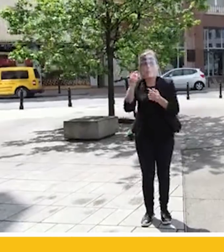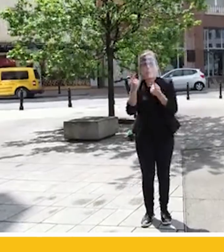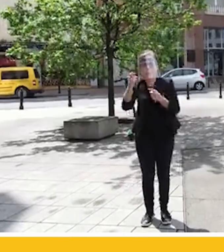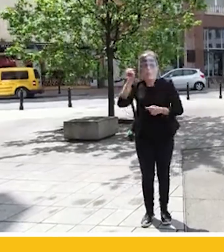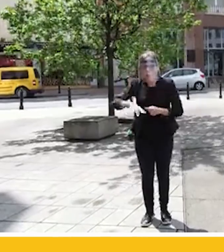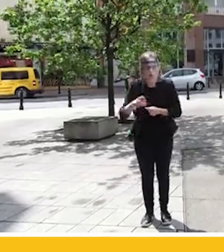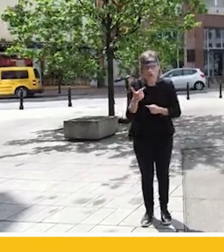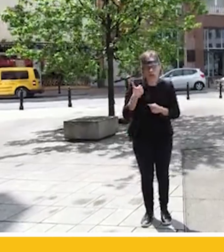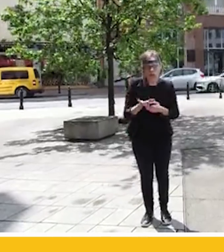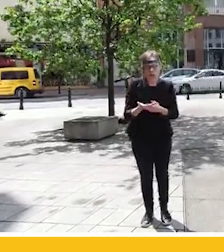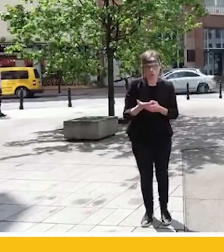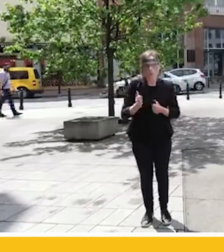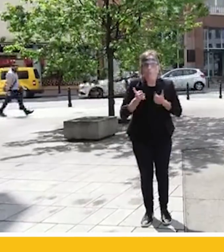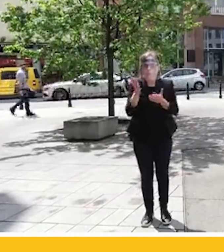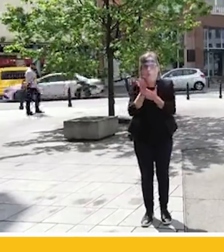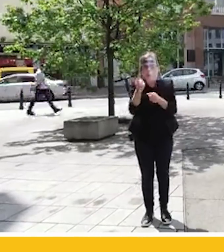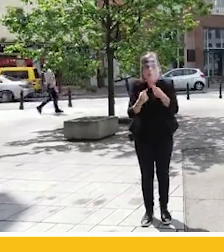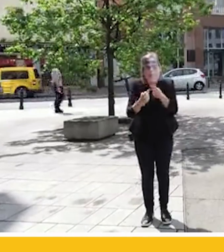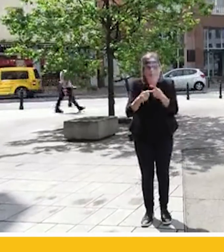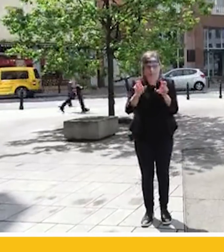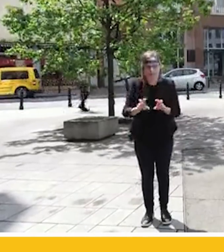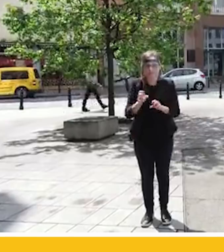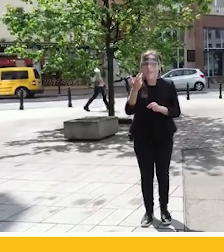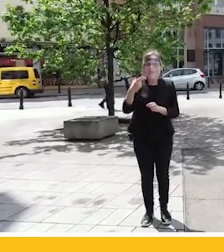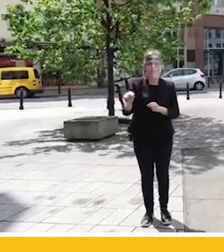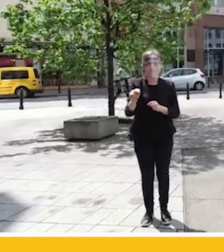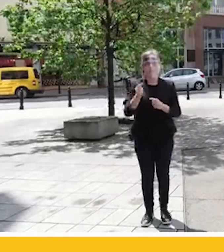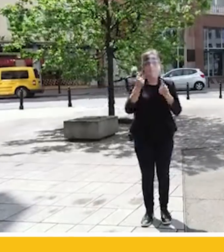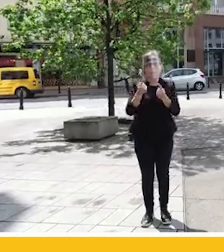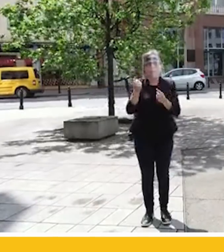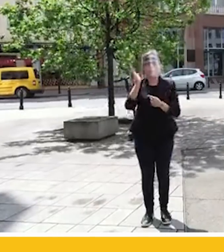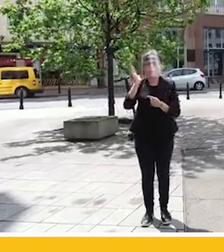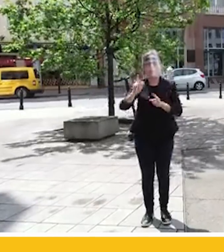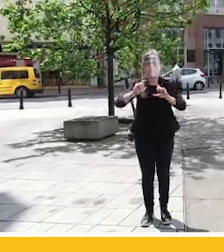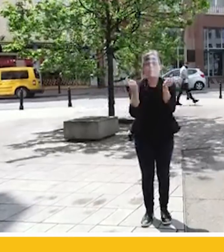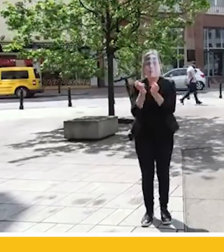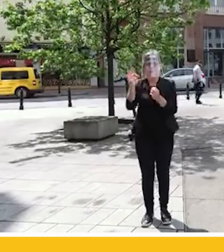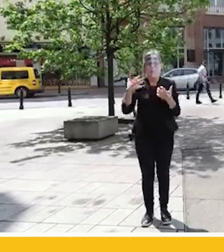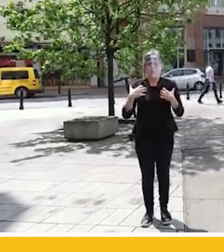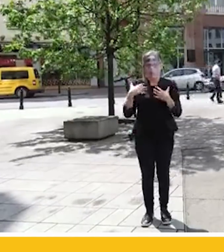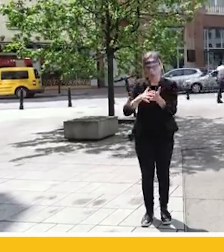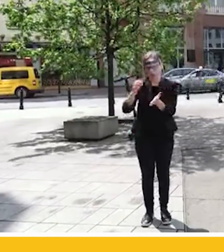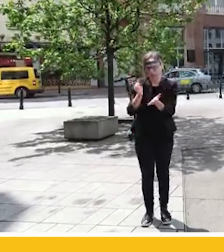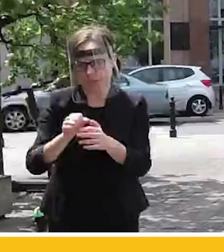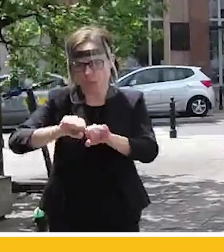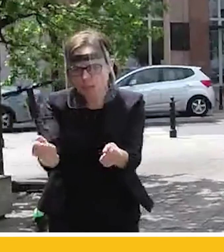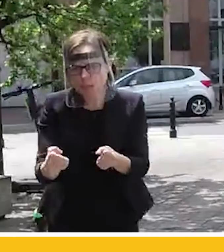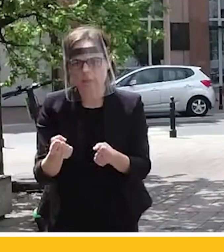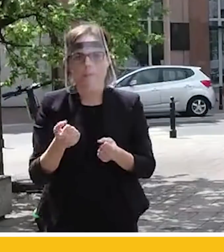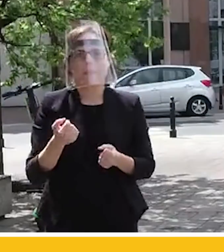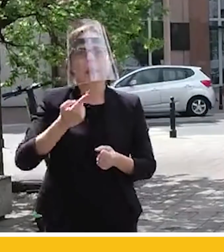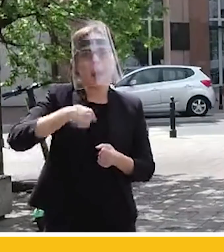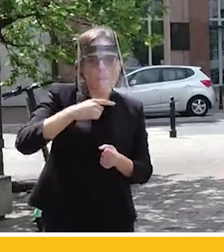pogarszała. Aby był to tylko chwilowy kryzys. A nie sytuacja, która zdeterminuje całe jej życie. My zapomnimy o